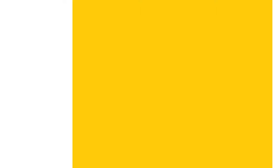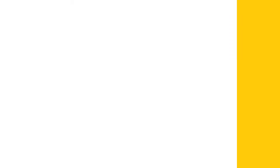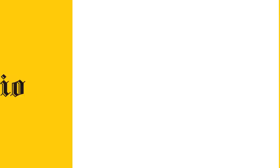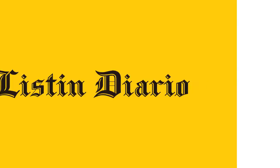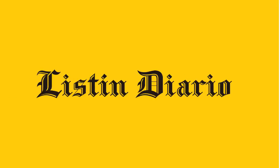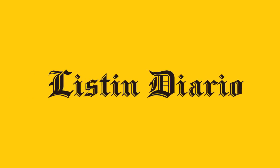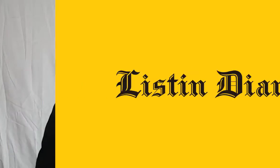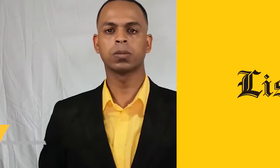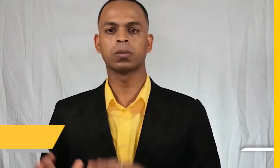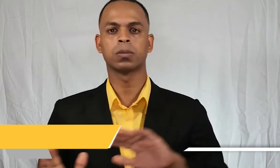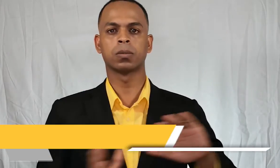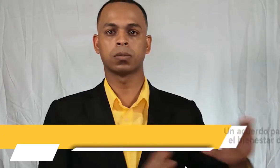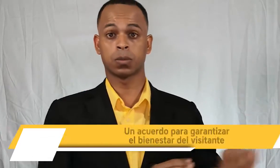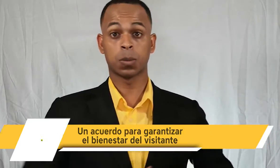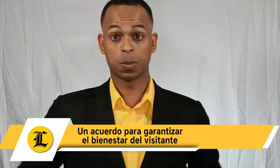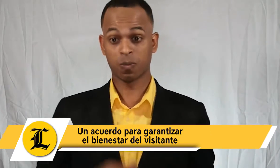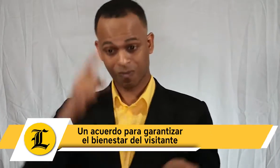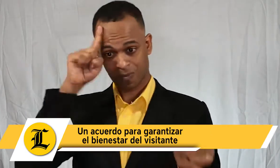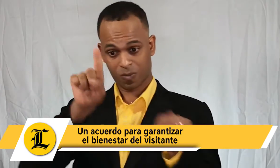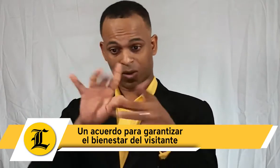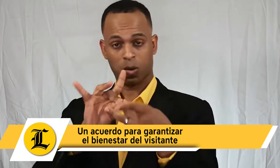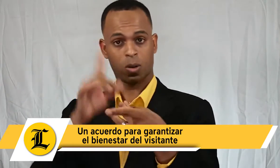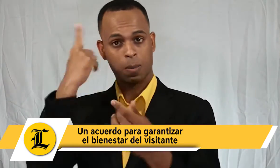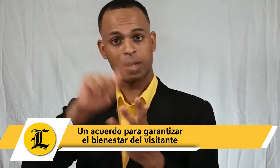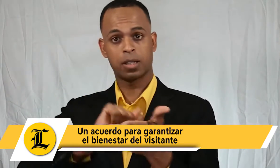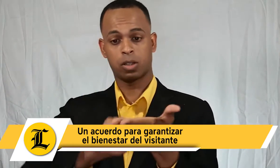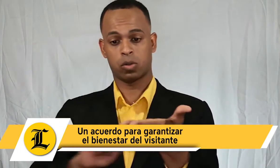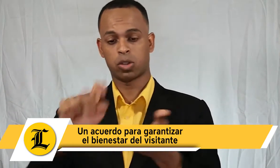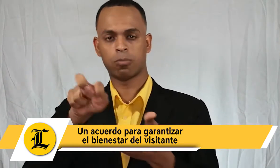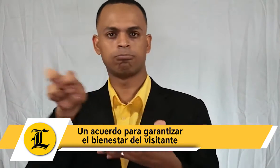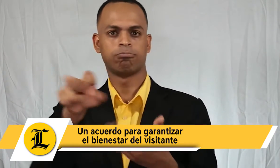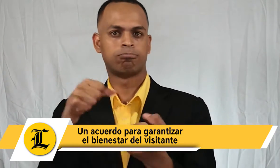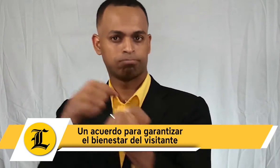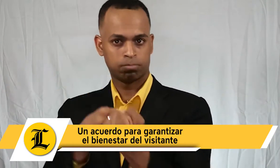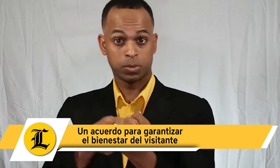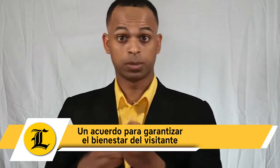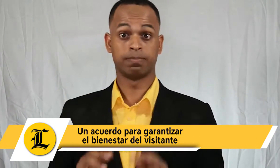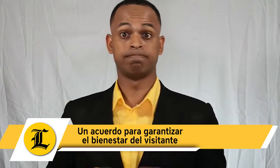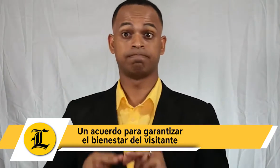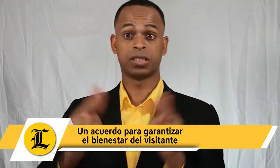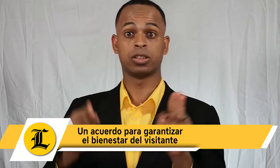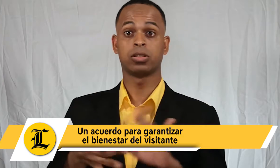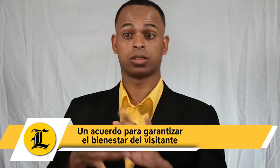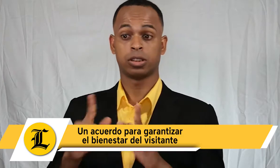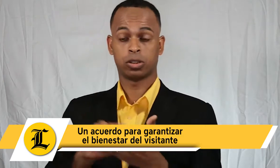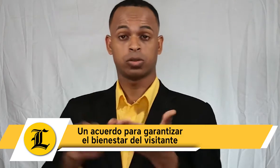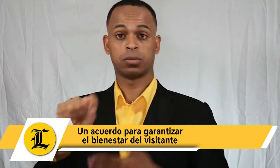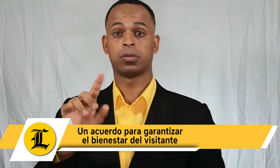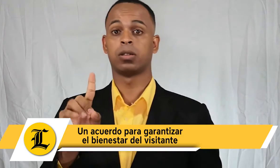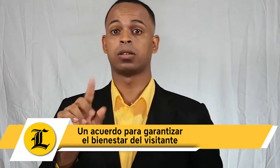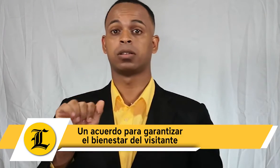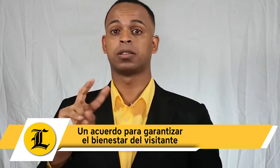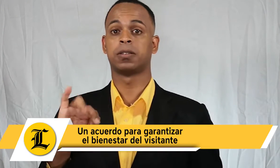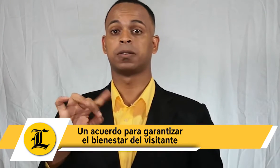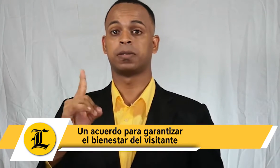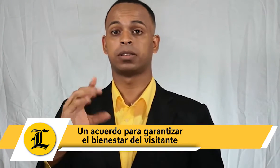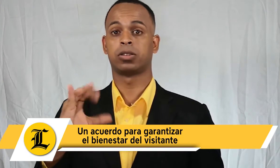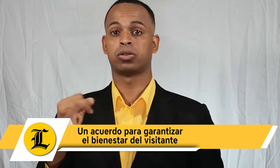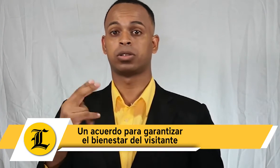Un acuerdo en favor del turismo. El ministro de Turismo, David Cullado, el administrador general del Banco de Reservas,